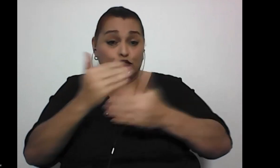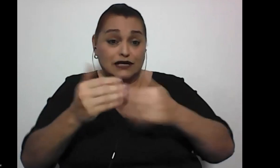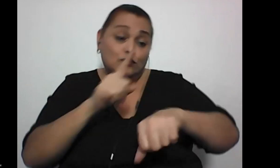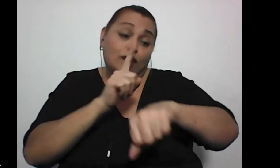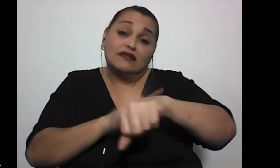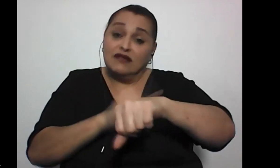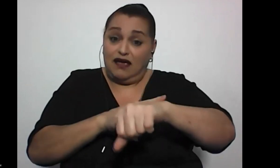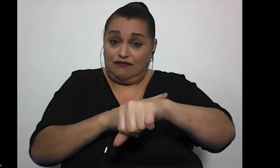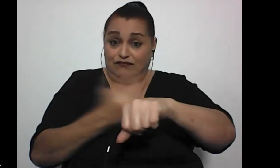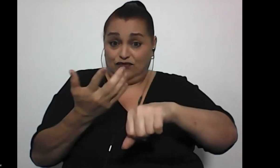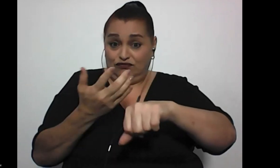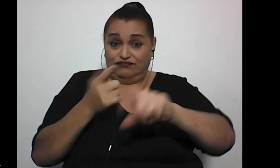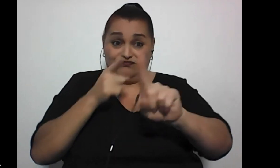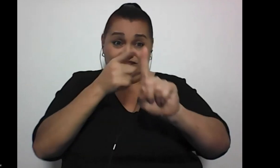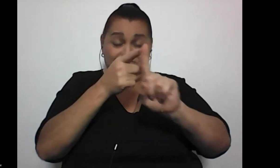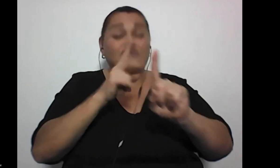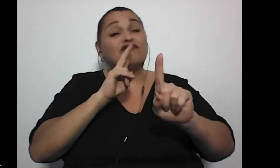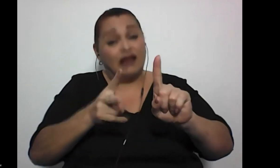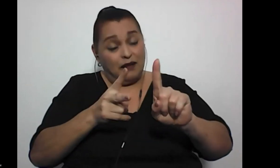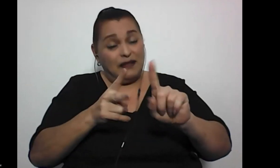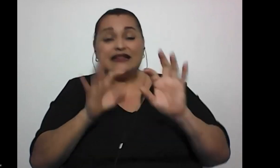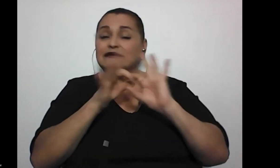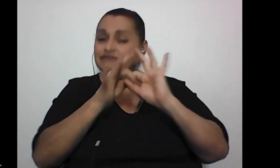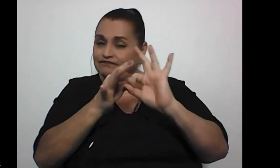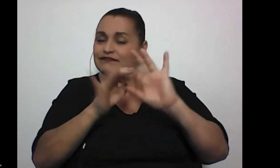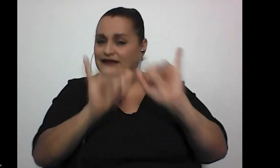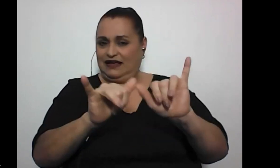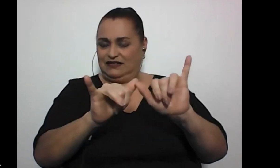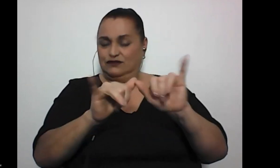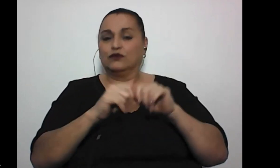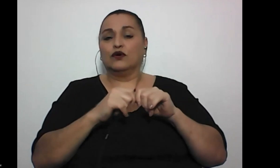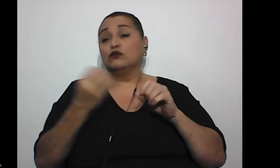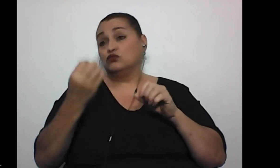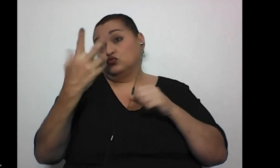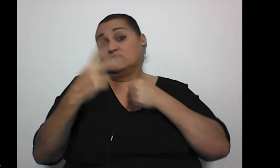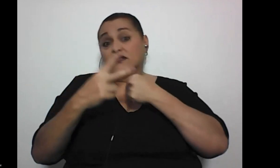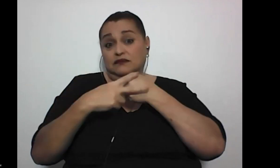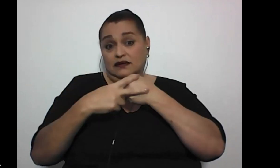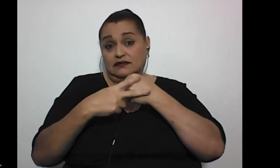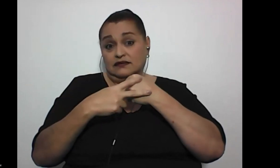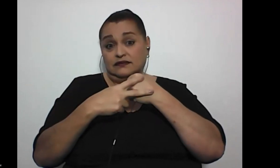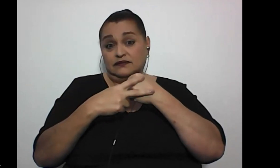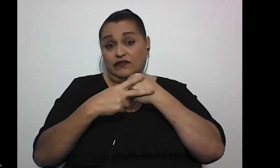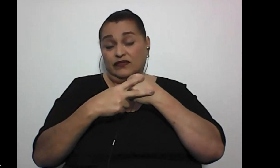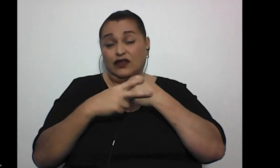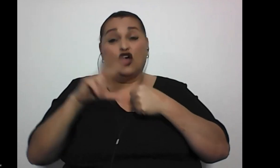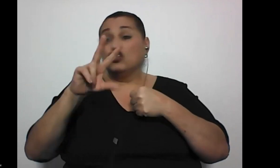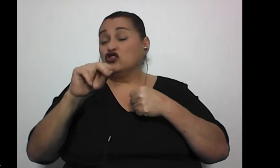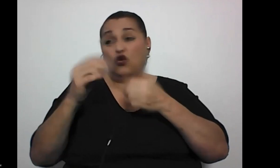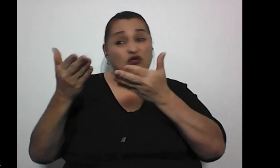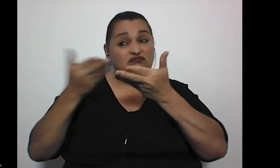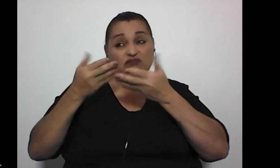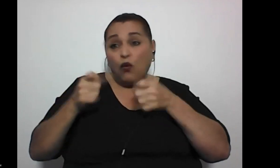entonces, realmente se trata de eso, a pesar de que muchas veces no se nos den las